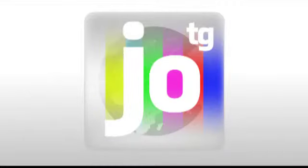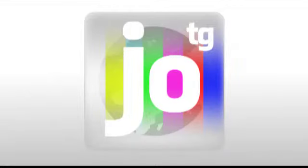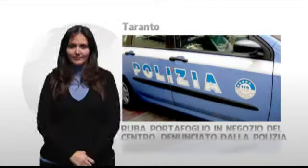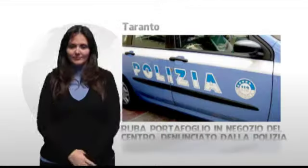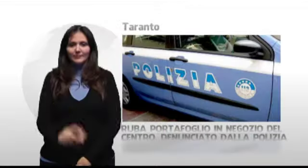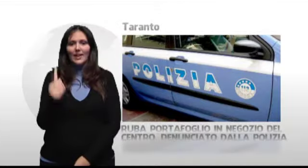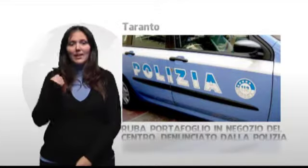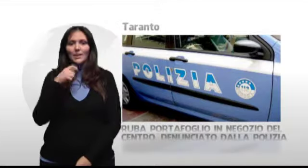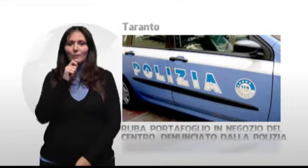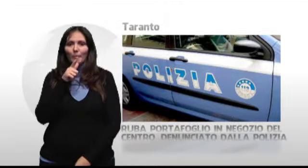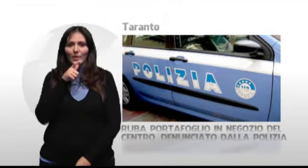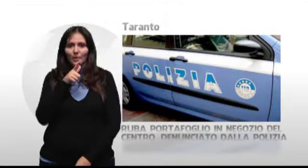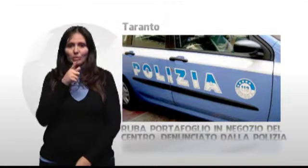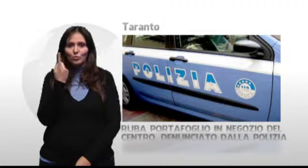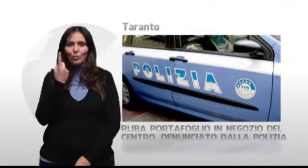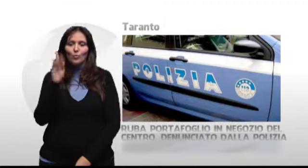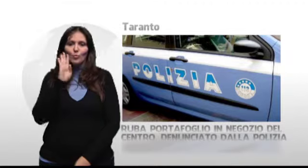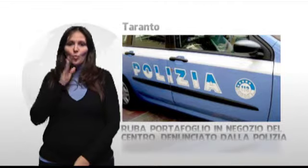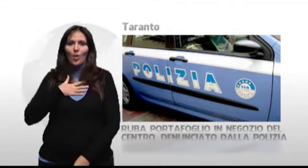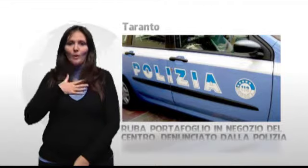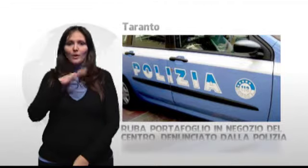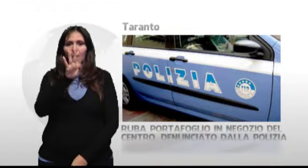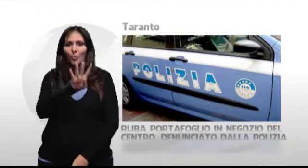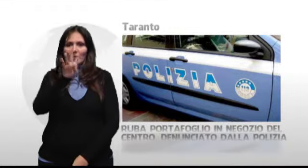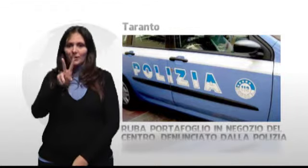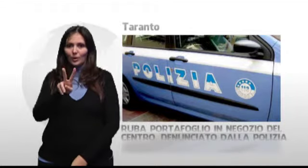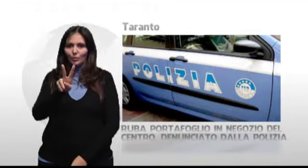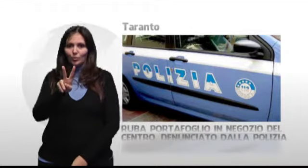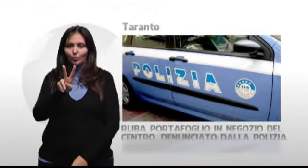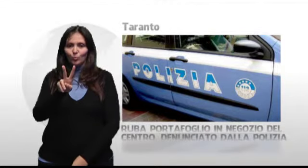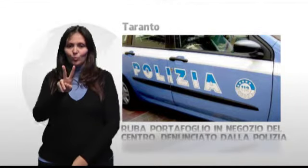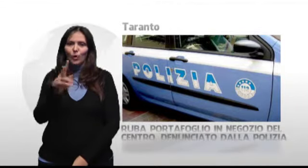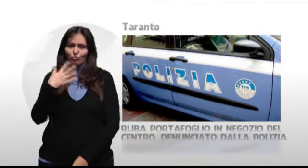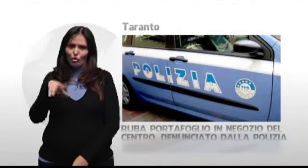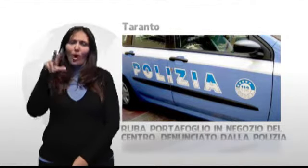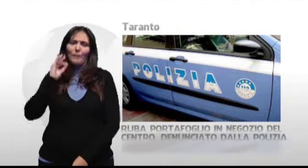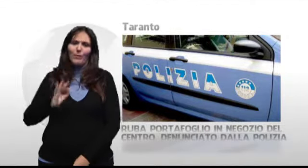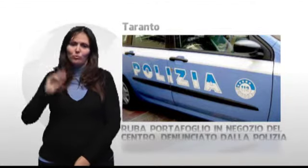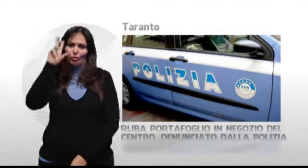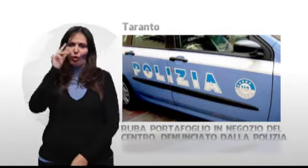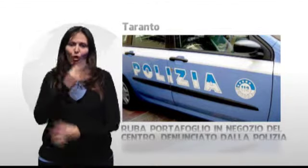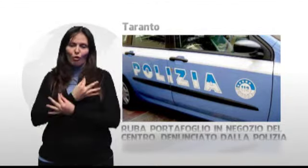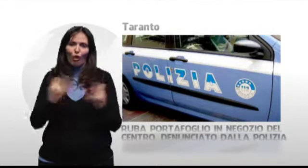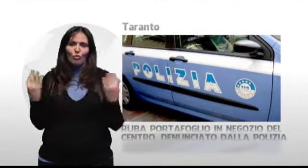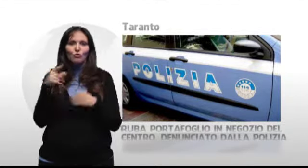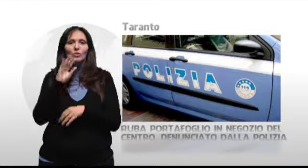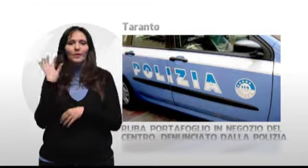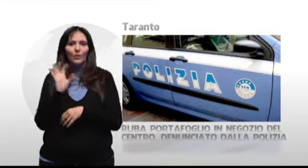Ieri pomeriggio un 42enne già noto alle forze dell'ordine è stato denunciato dagli agenti della squadra volante per furto